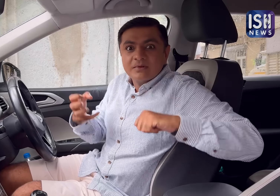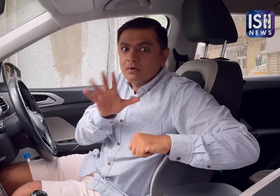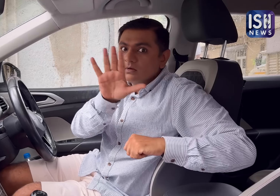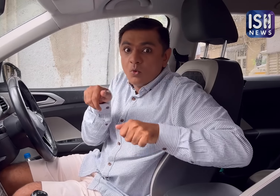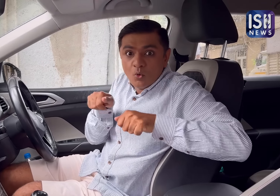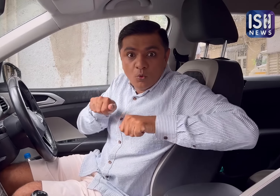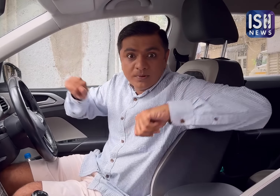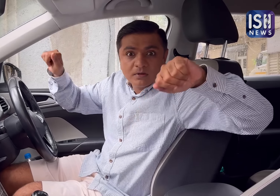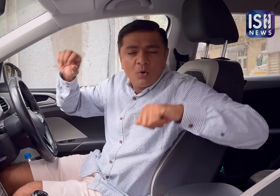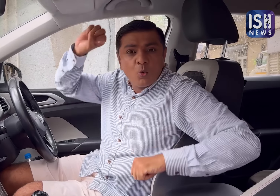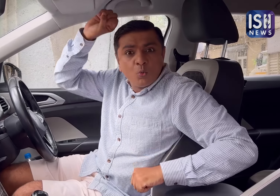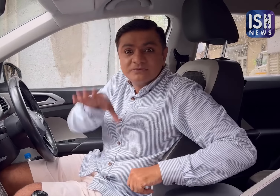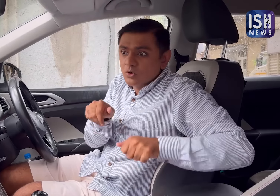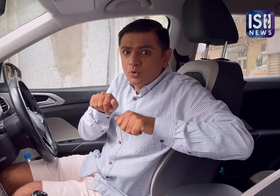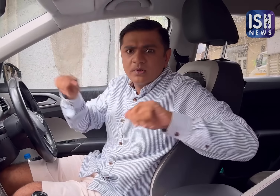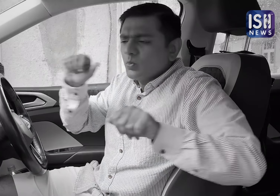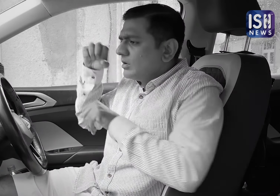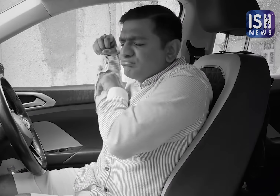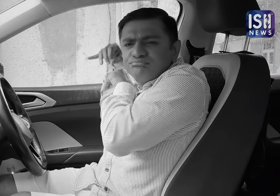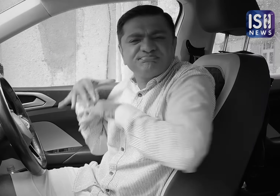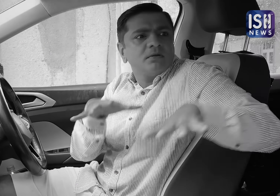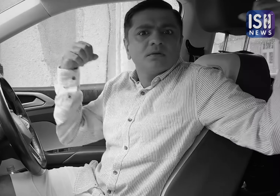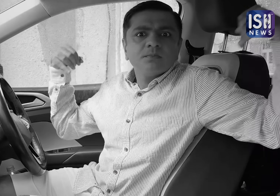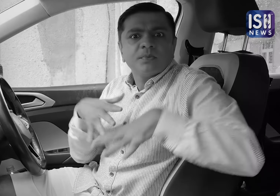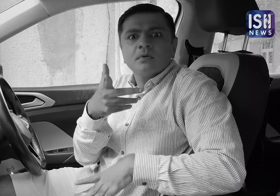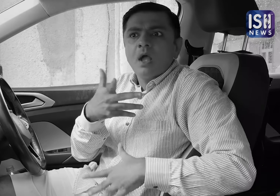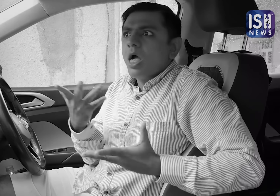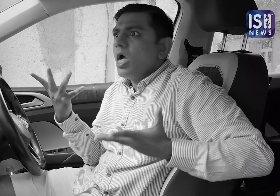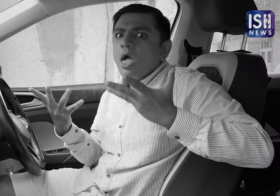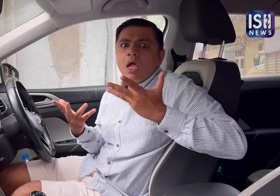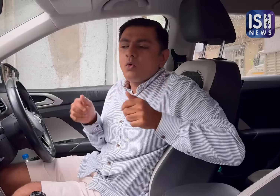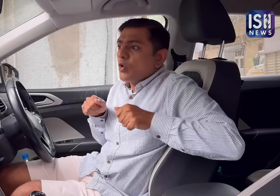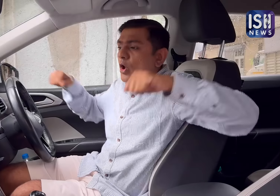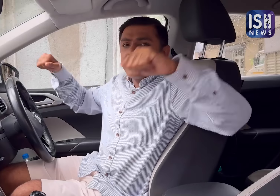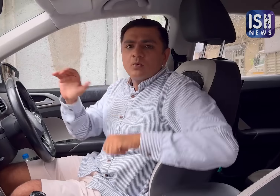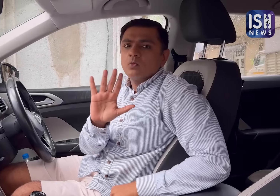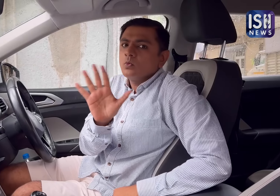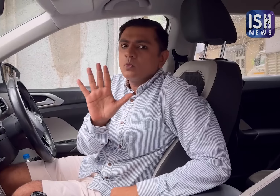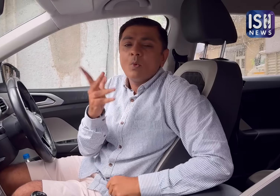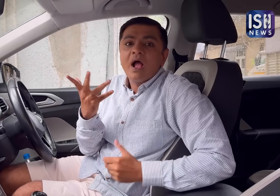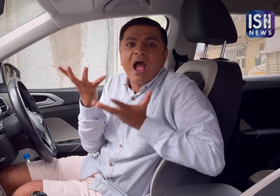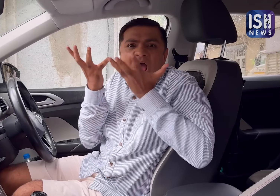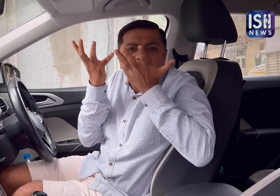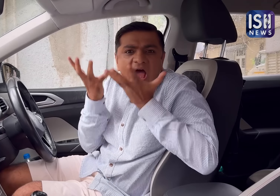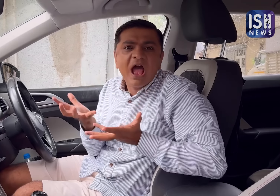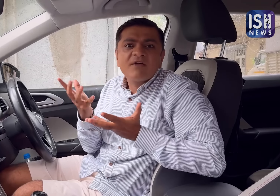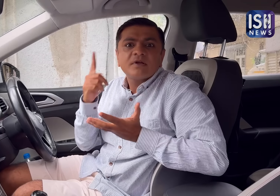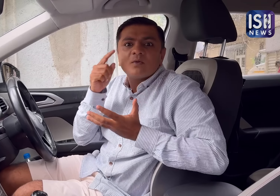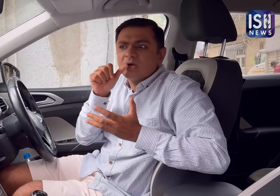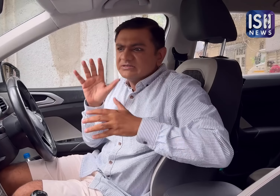नहीं अगर आप दर्वाजा खोलेंगे तो पानी कार के अंदर घुश जाएगा दर्वाजा मत खोलिए पानी के दबाव के कारण